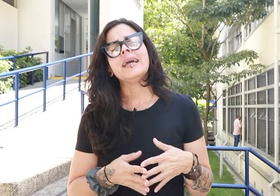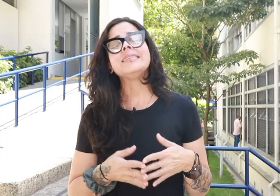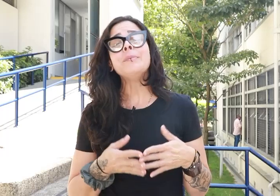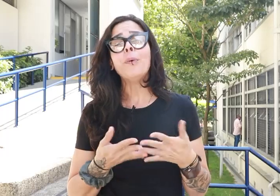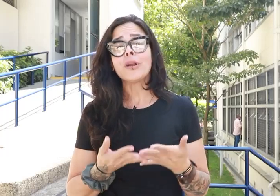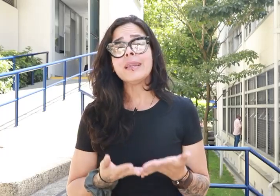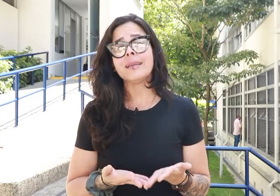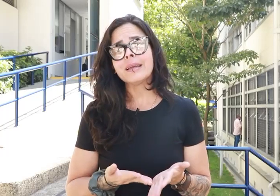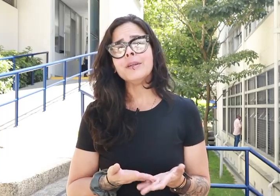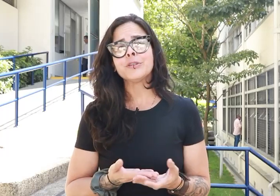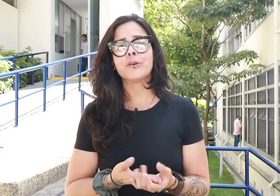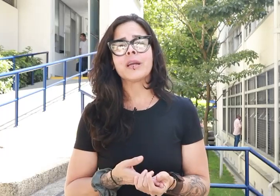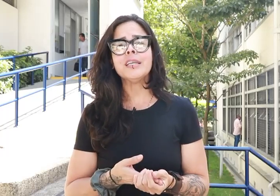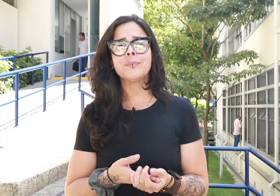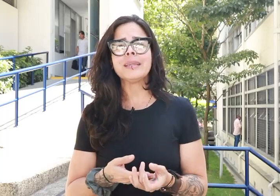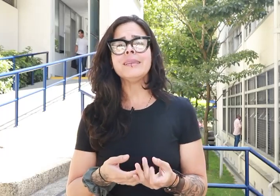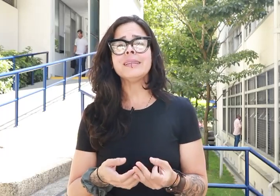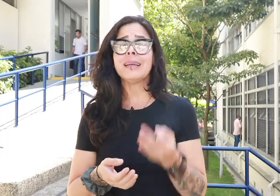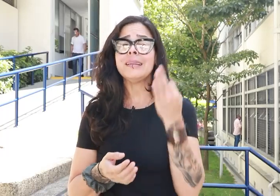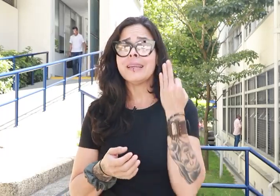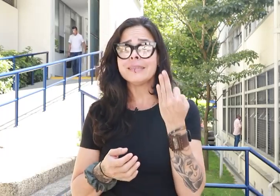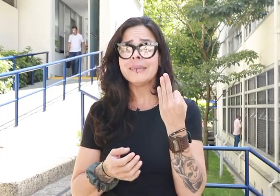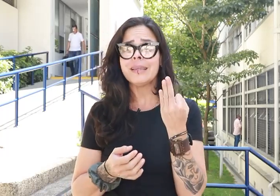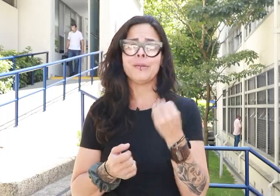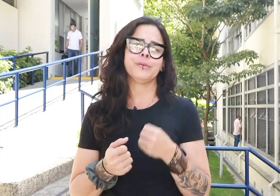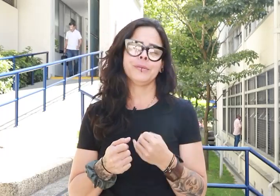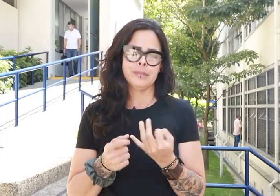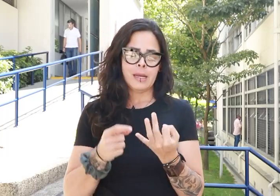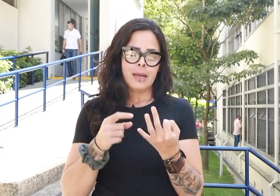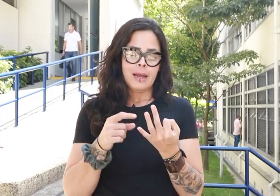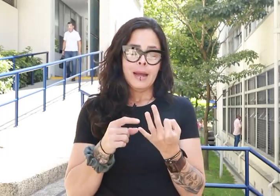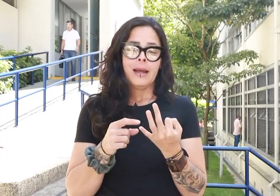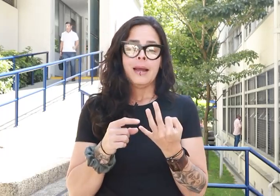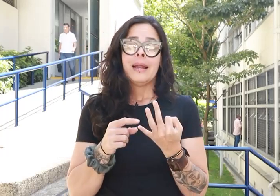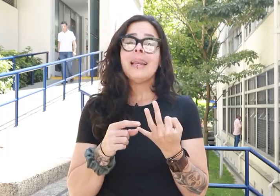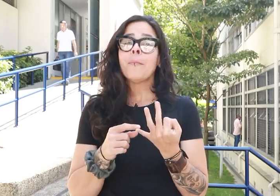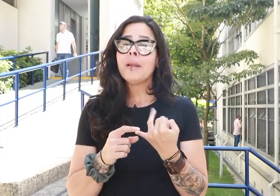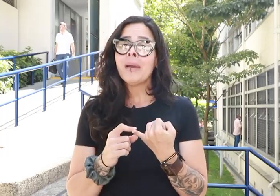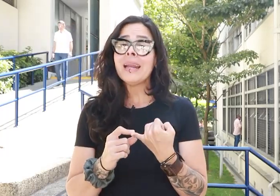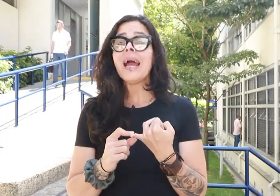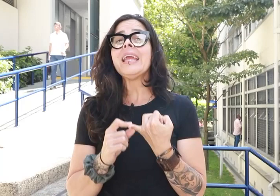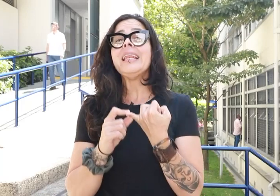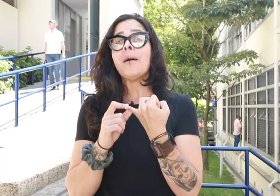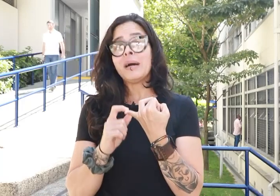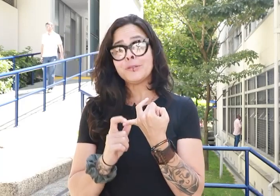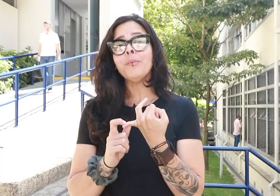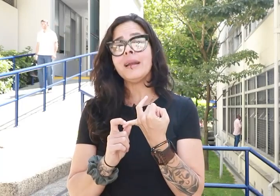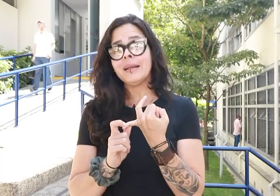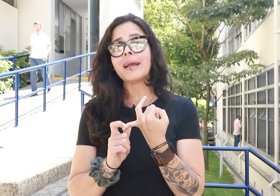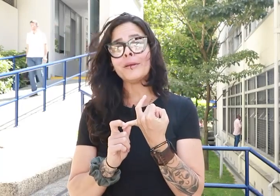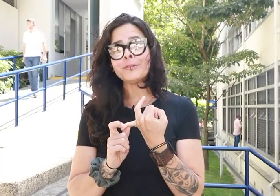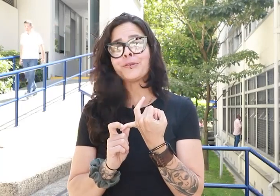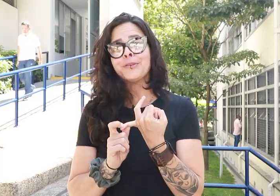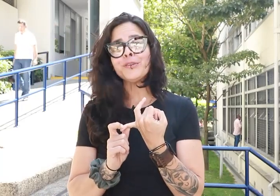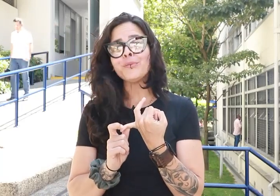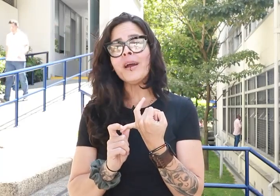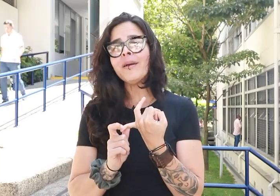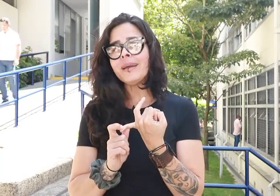Es importante que nos otorguen las patentes en tres sentidos. La primera y la más humana en la que a nosotros nos mueve